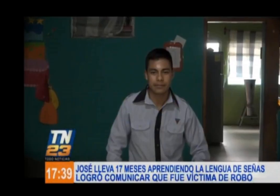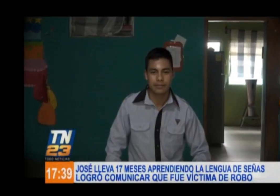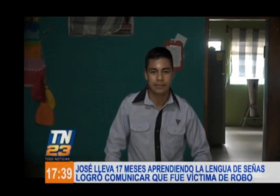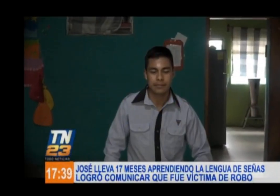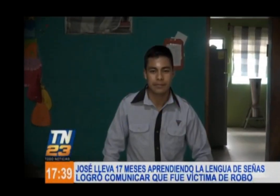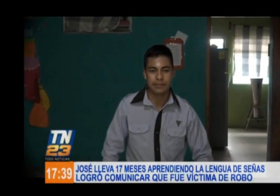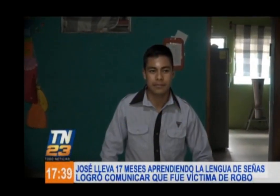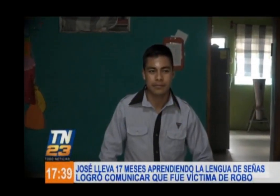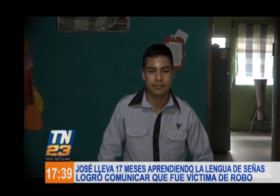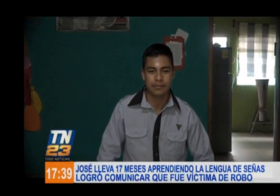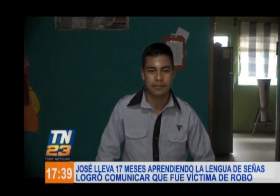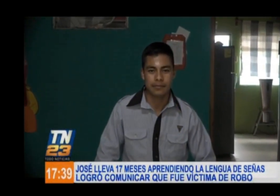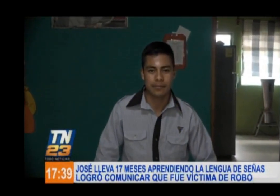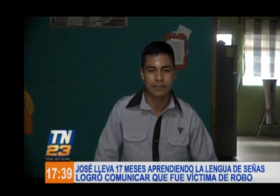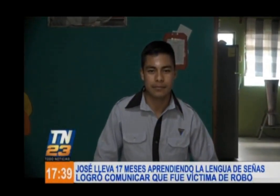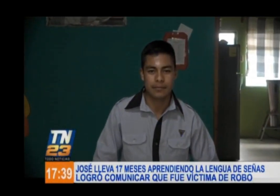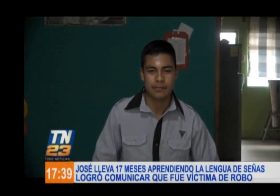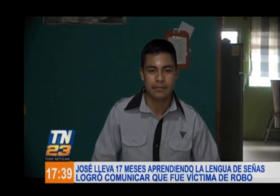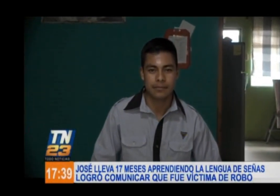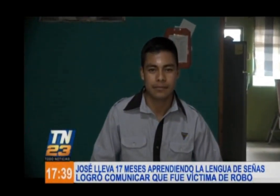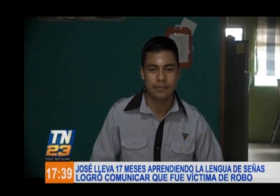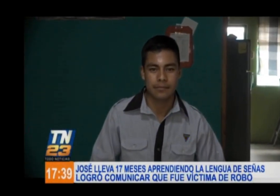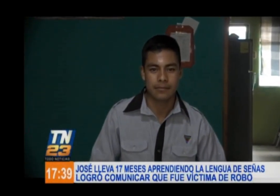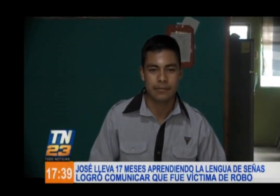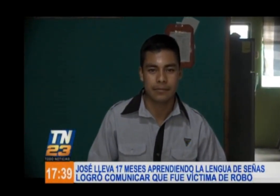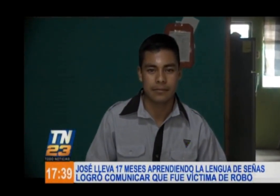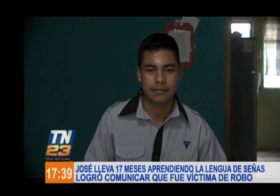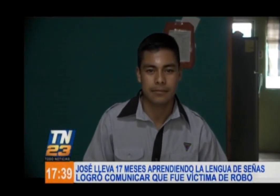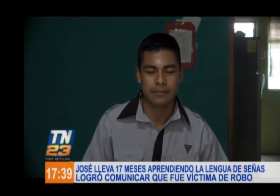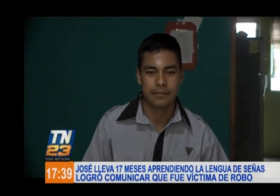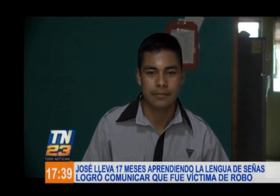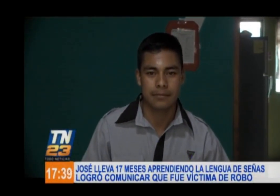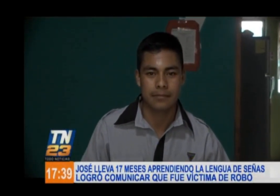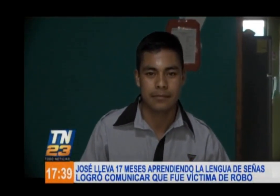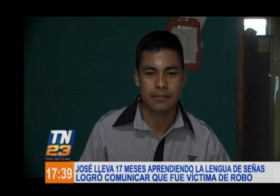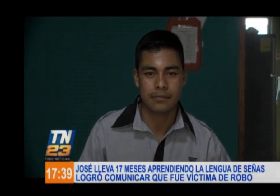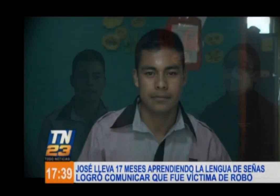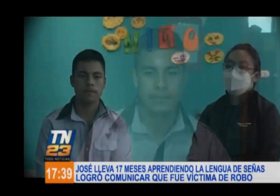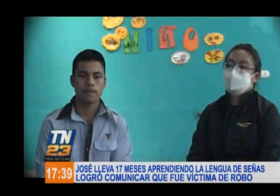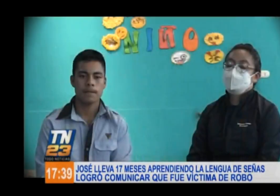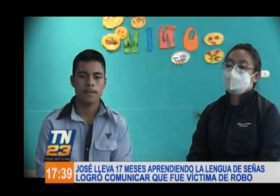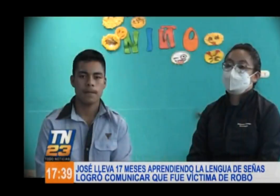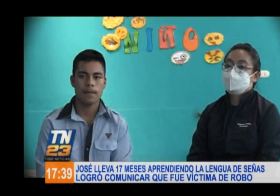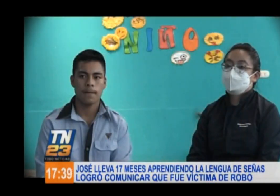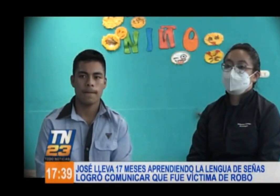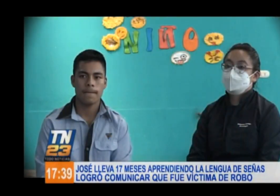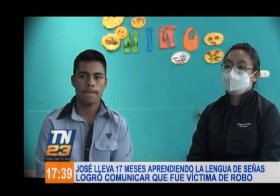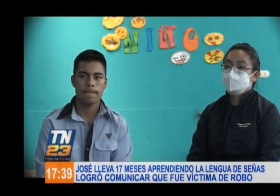aunque se trata de un proceso que tardará varios meses. En la tarde, reforzar con los dos,